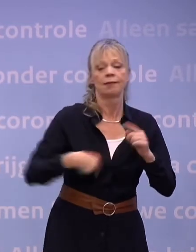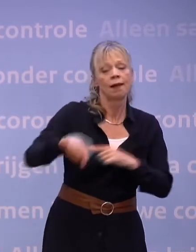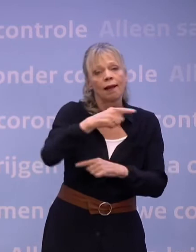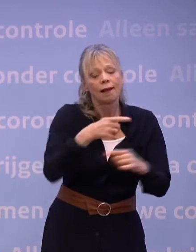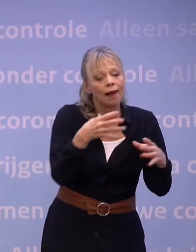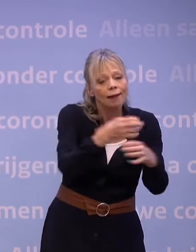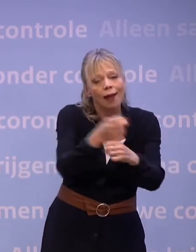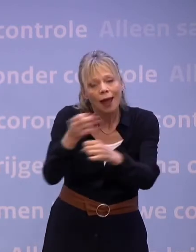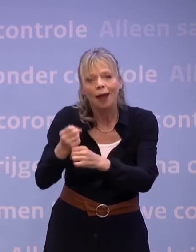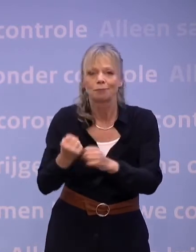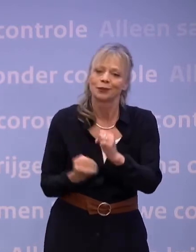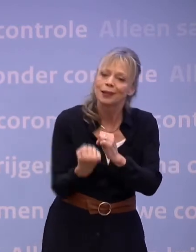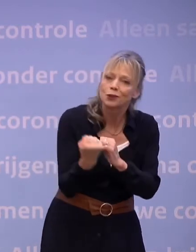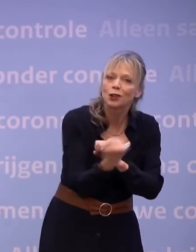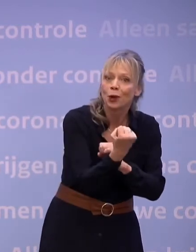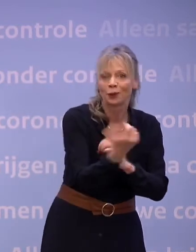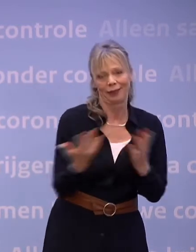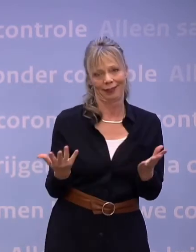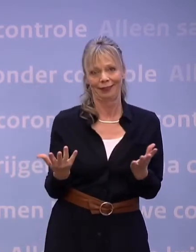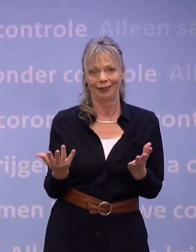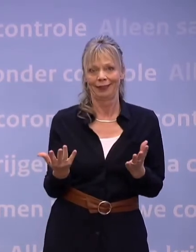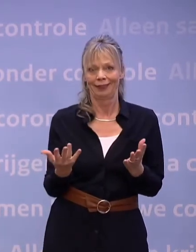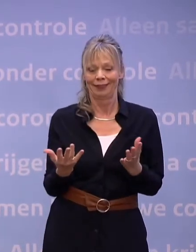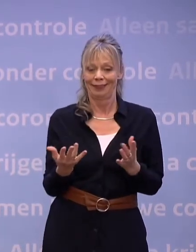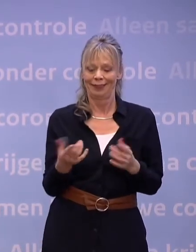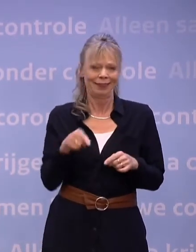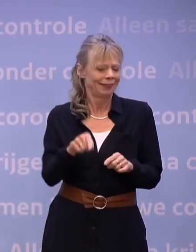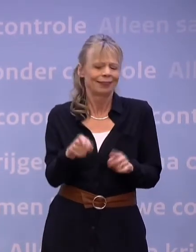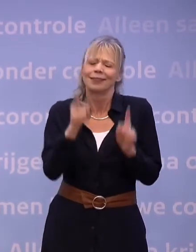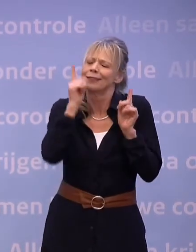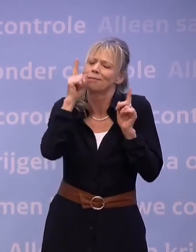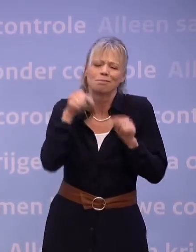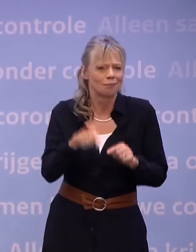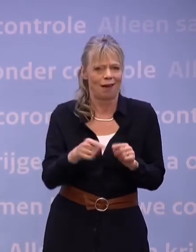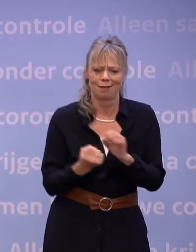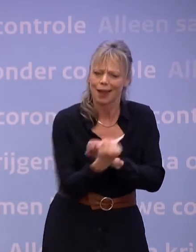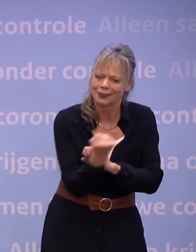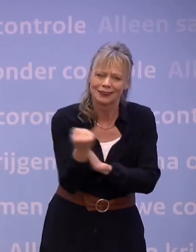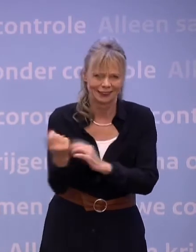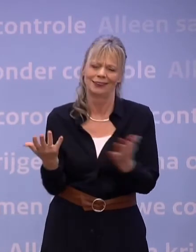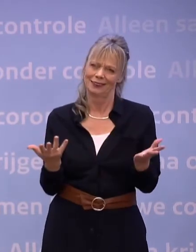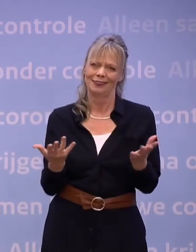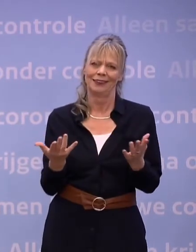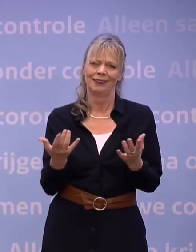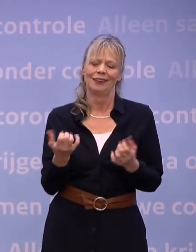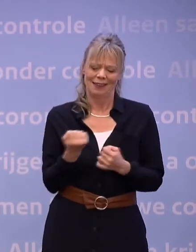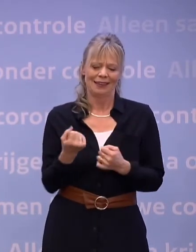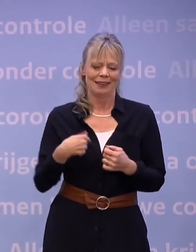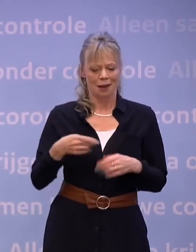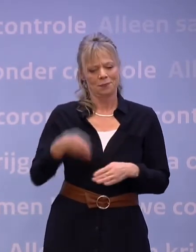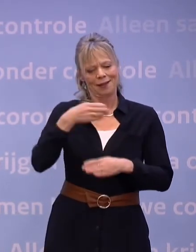en te ondersteunen. Dat laatste is ongelooflijk belangrijk en daar wil ik vandaag ook mee afsluiten.